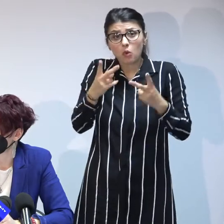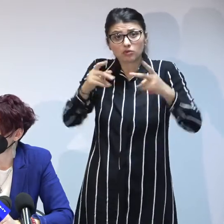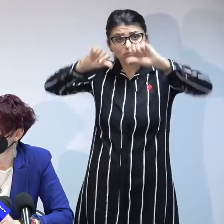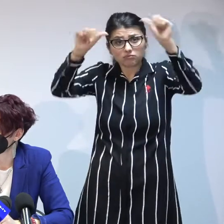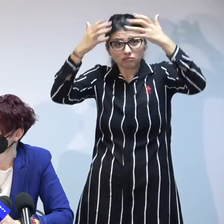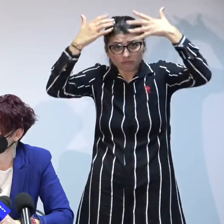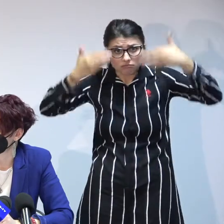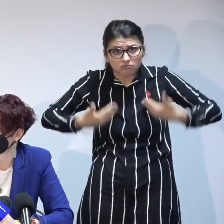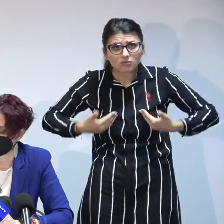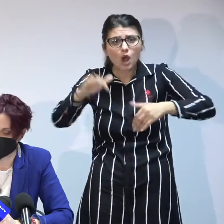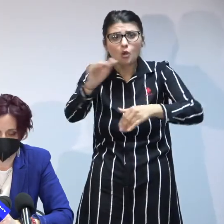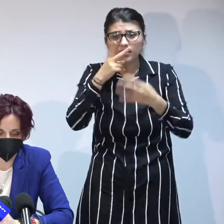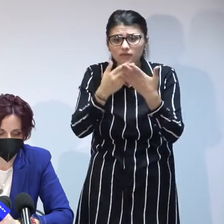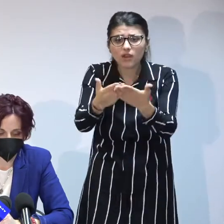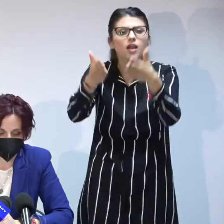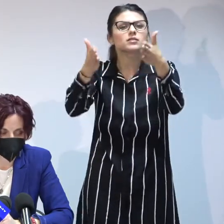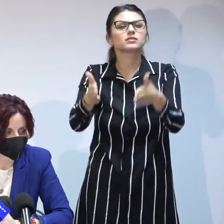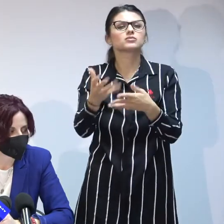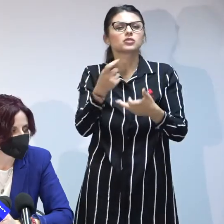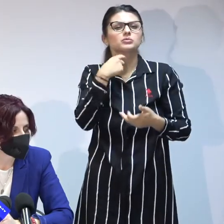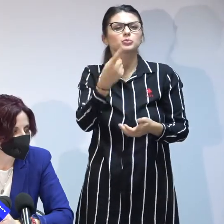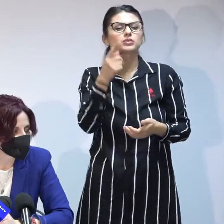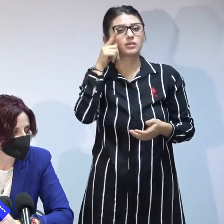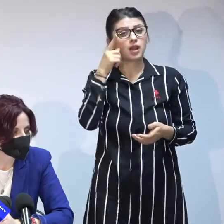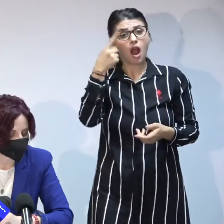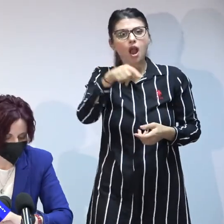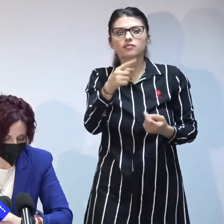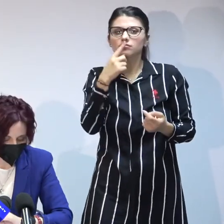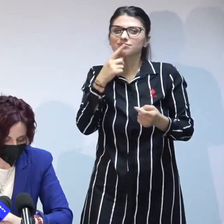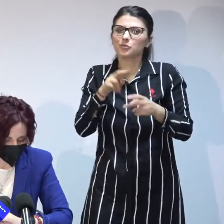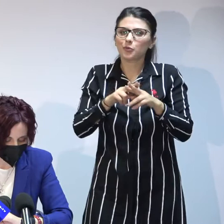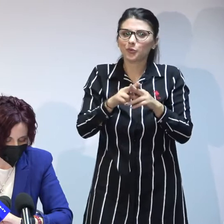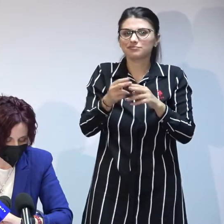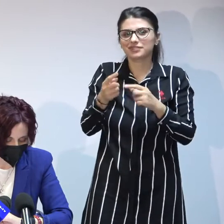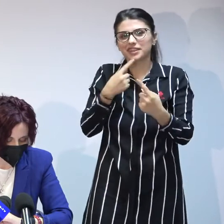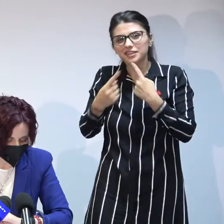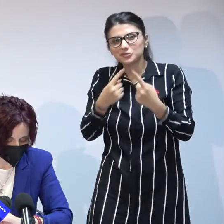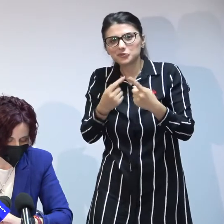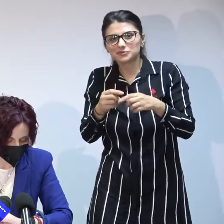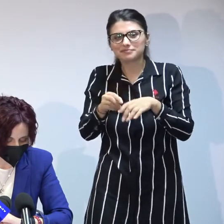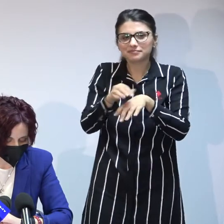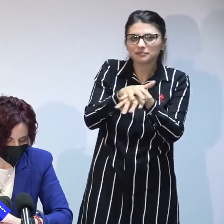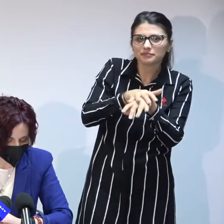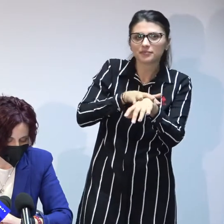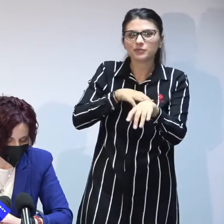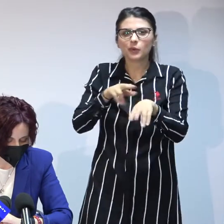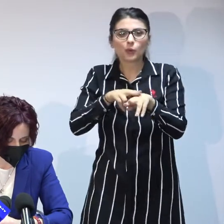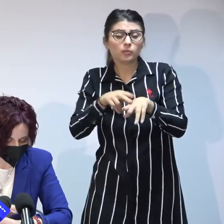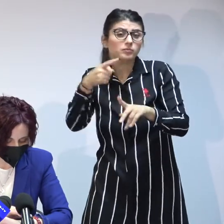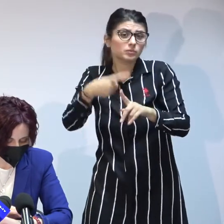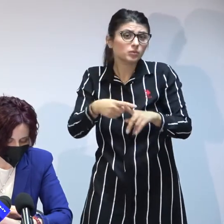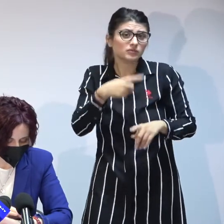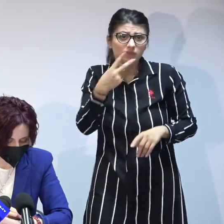pentru că în momentul respectiv altfel relaționezi față de el decât față de o hârtie plus că ai